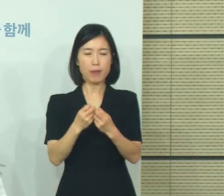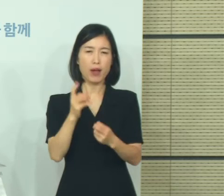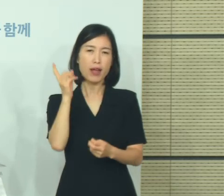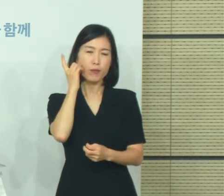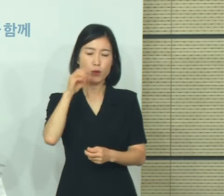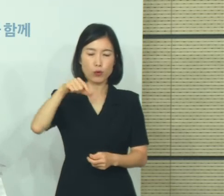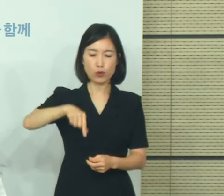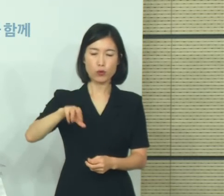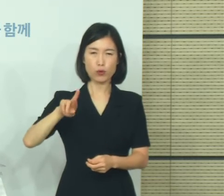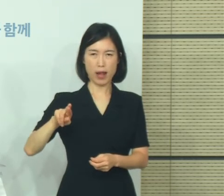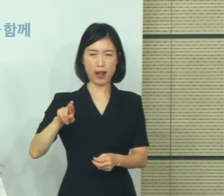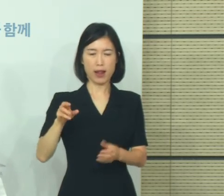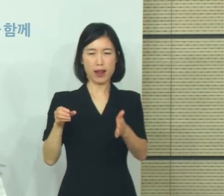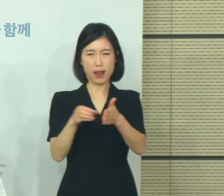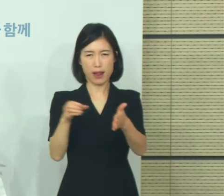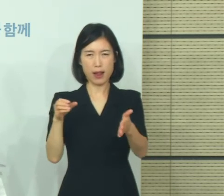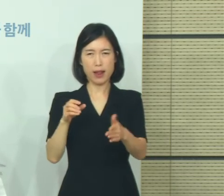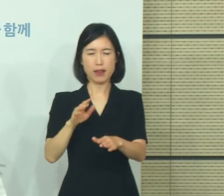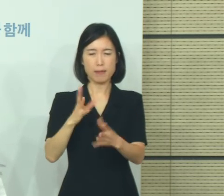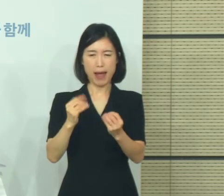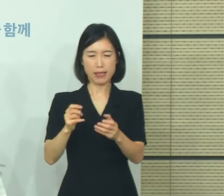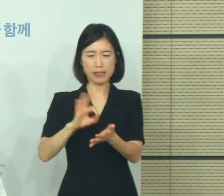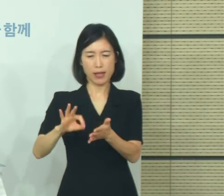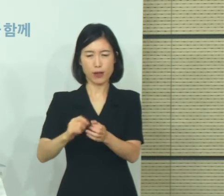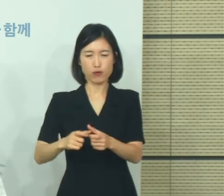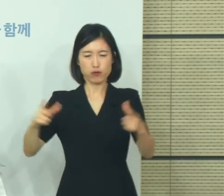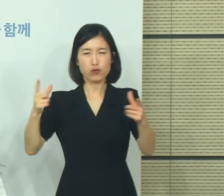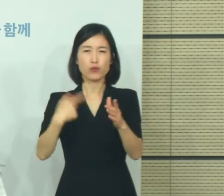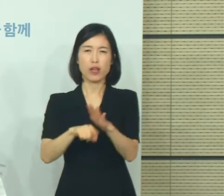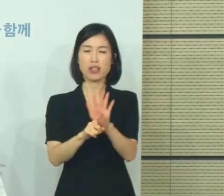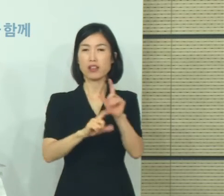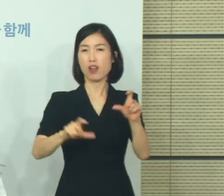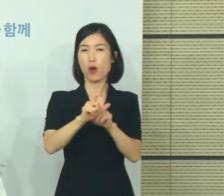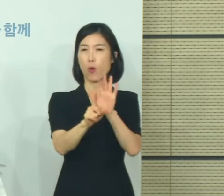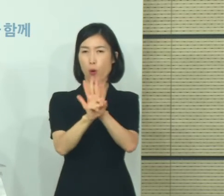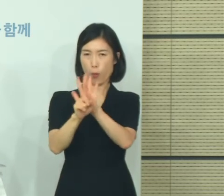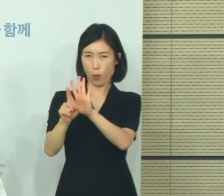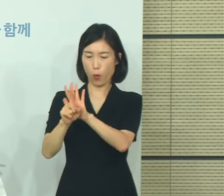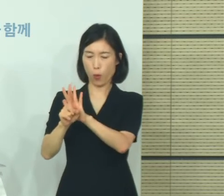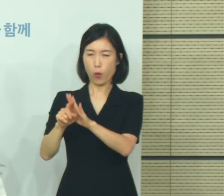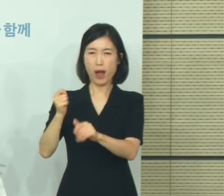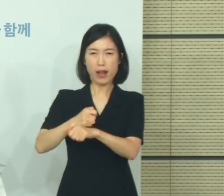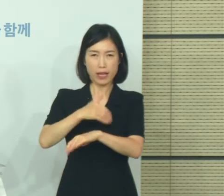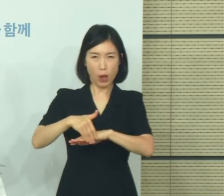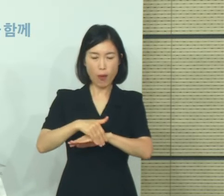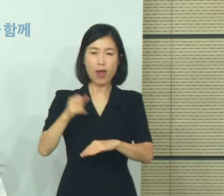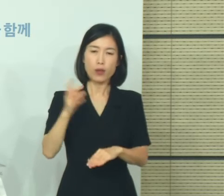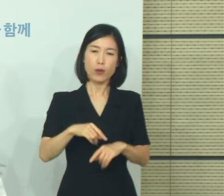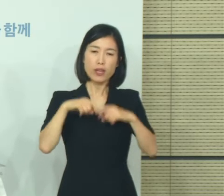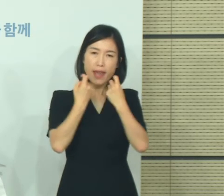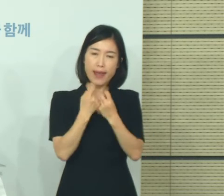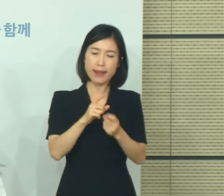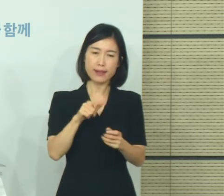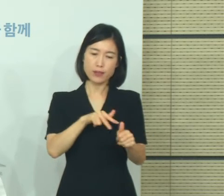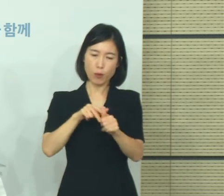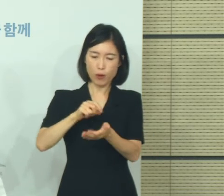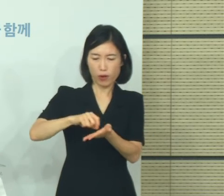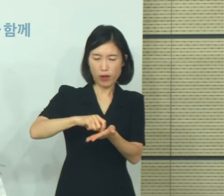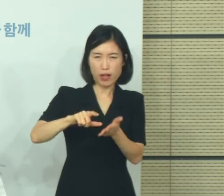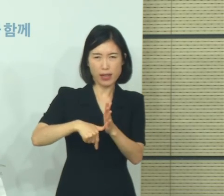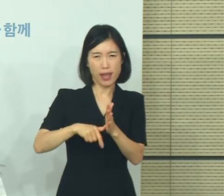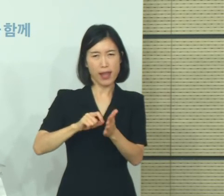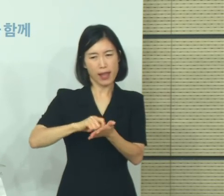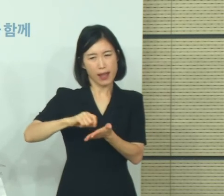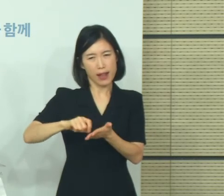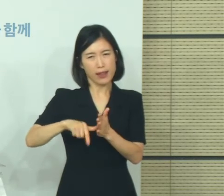보다 활성화하기 위한 홍보를 강화하고 수기명부를 작성할 때에도 개인정보 보호를 위해 수기명부